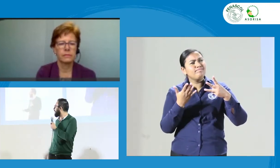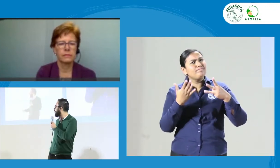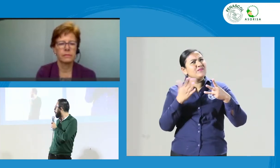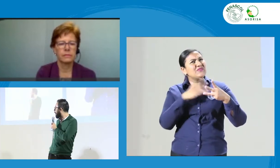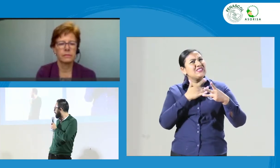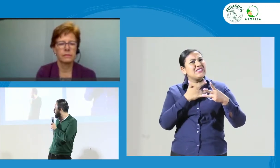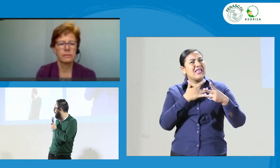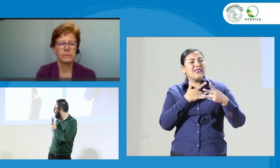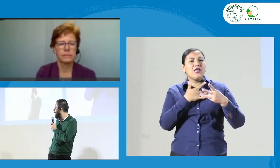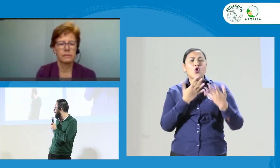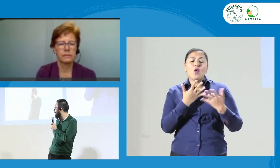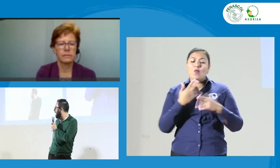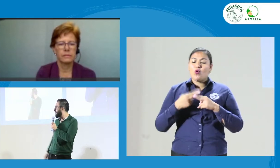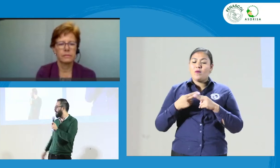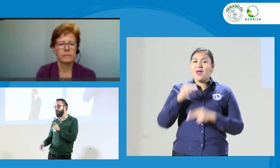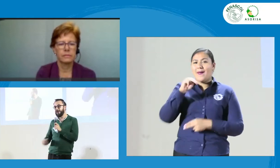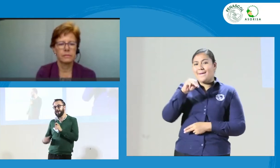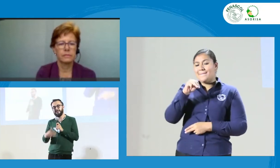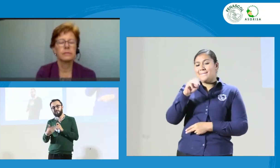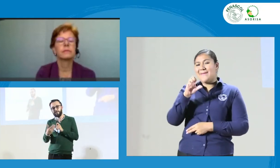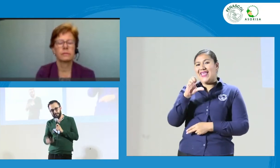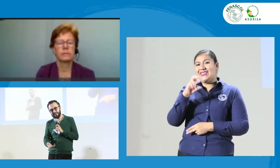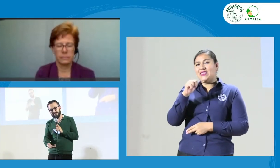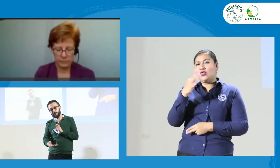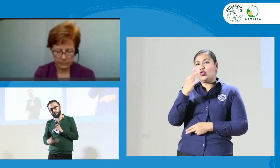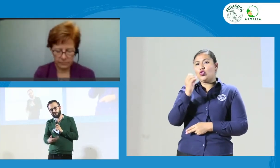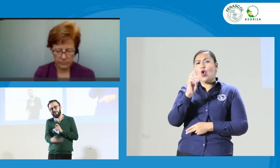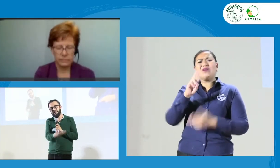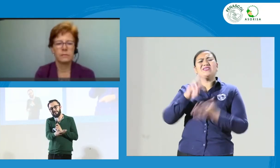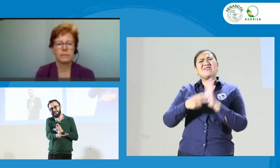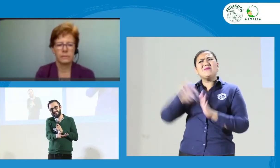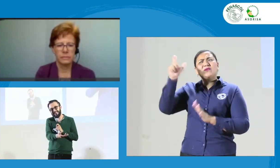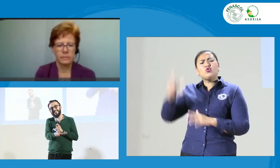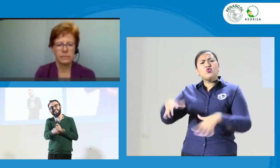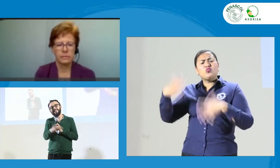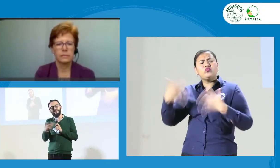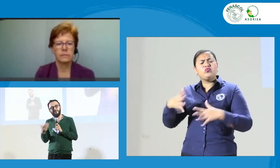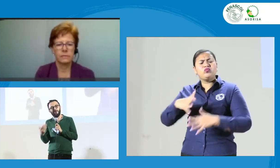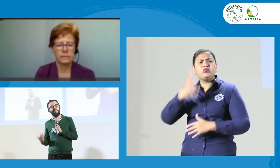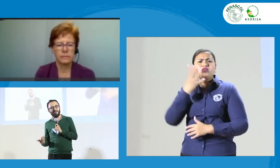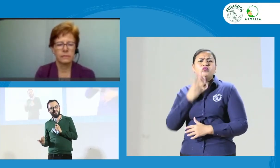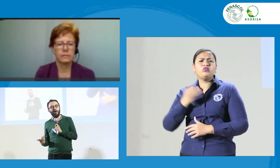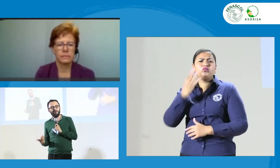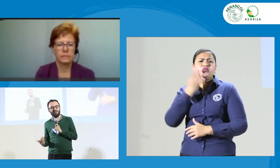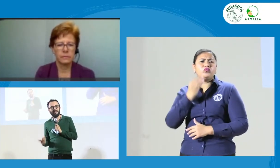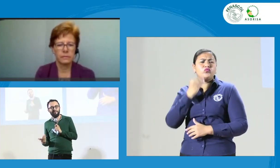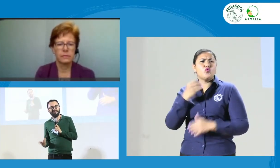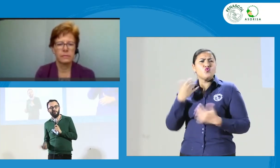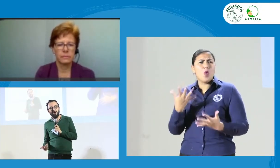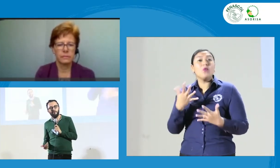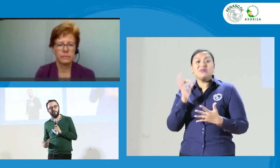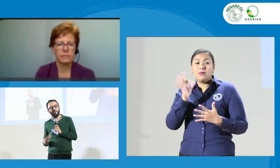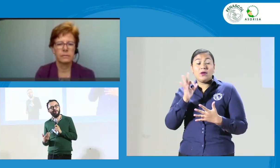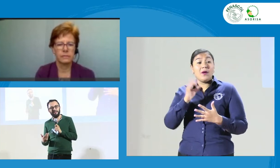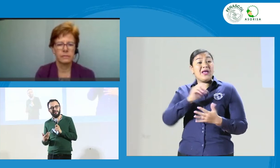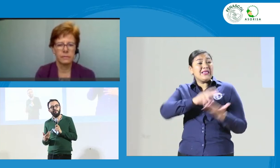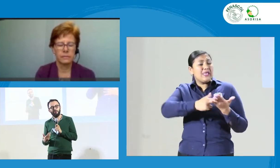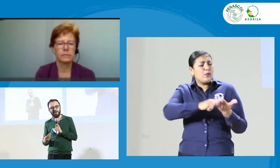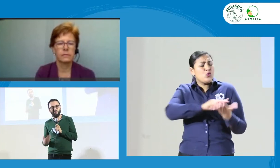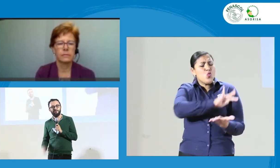mentor? Sí, de la persona experta que conoce bastante, siempre acompaña a un intérprete en una ética que se podría